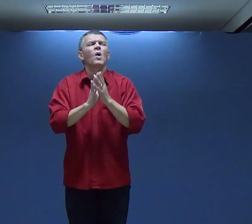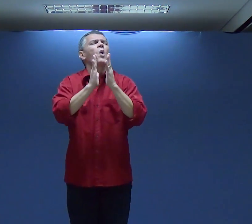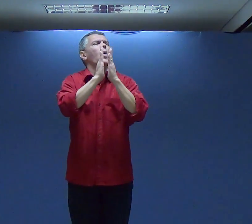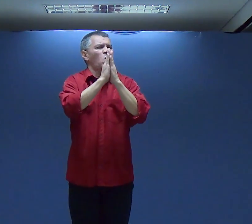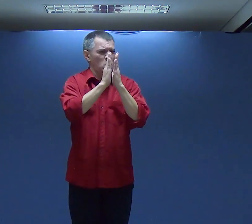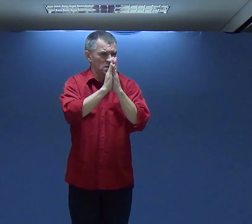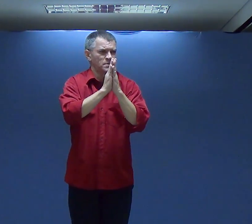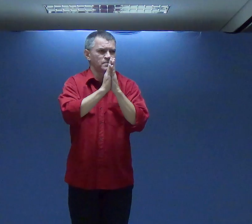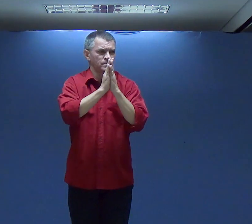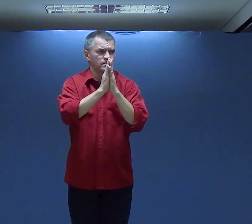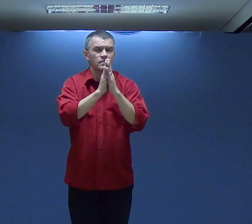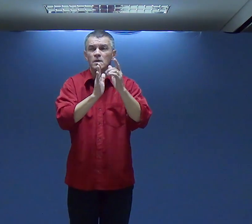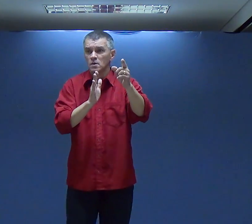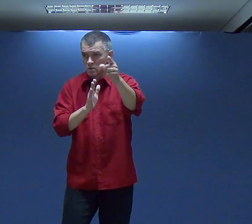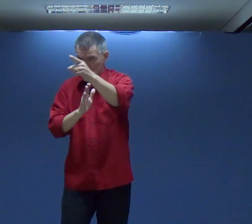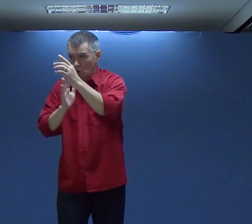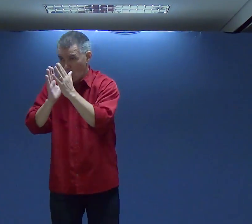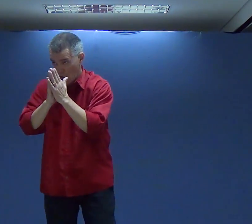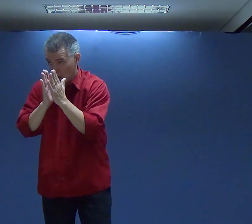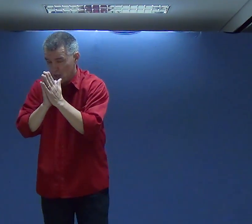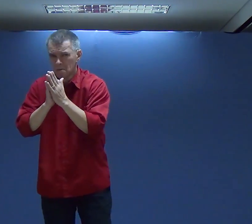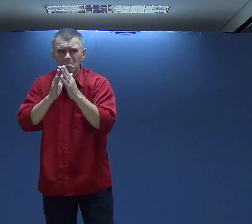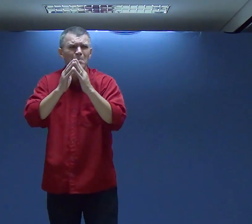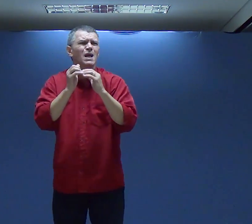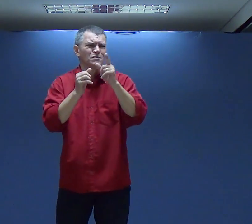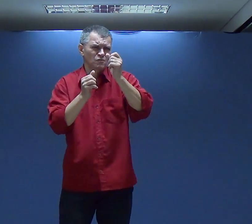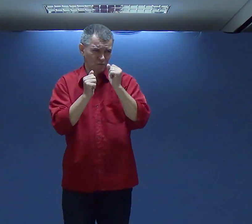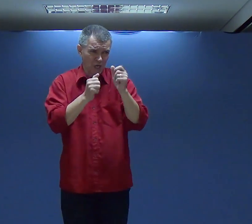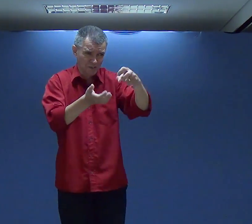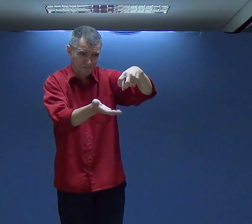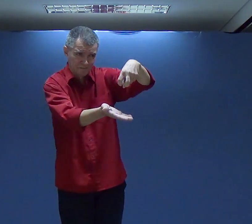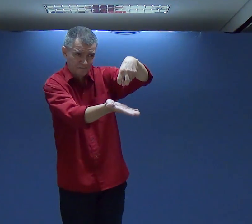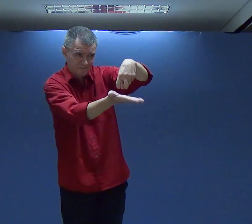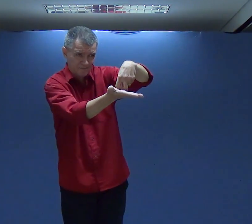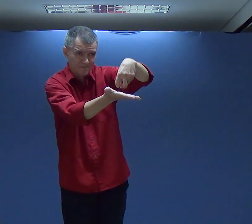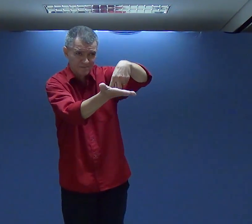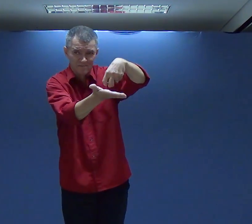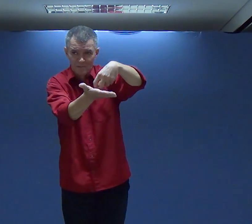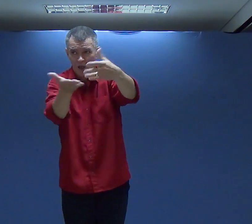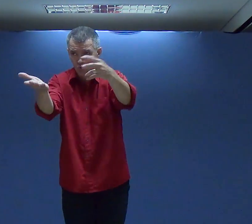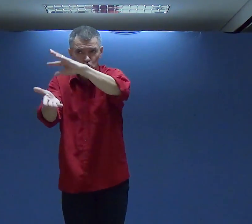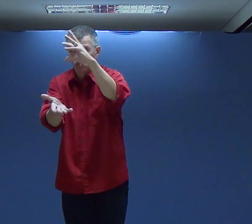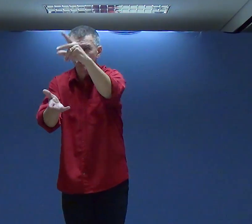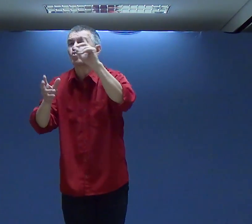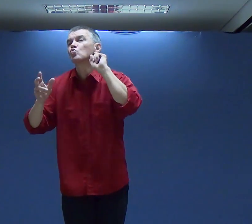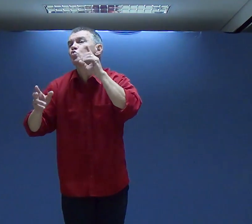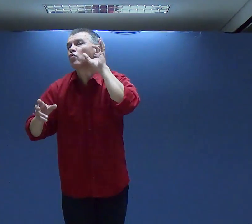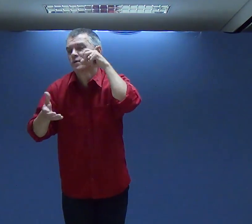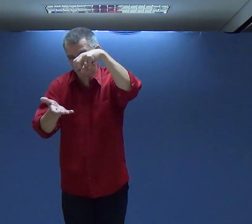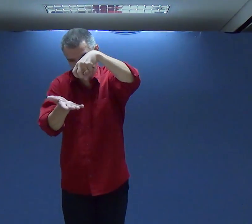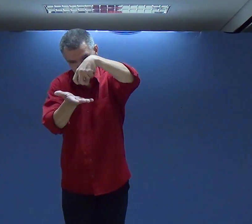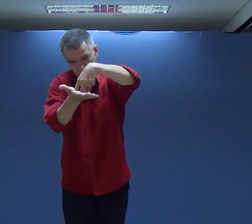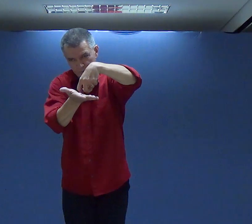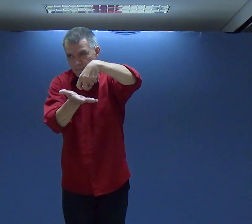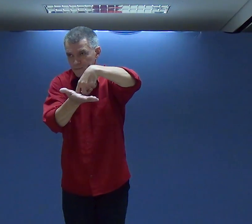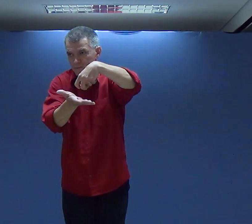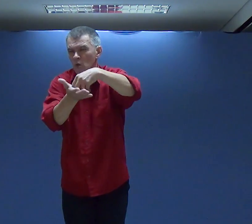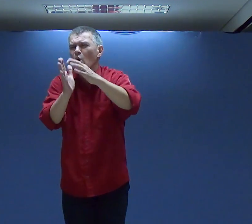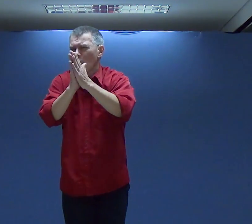Hoje Hoje Vamos Orar Você Vai Orar Mas Eu Quero Pedir Para Todos Ficar De